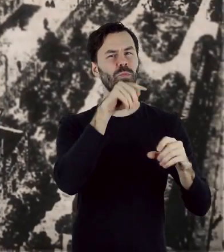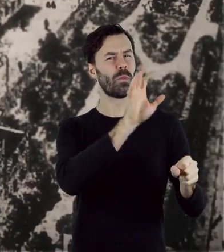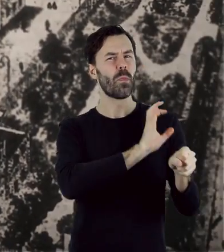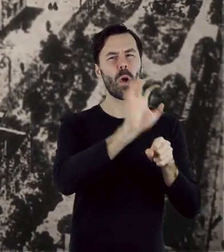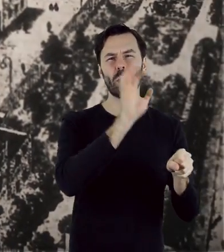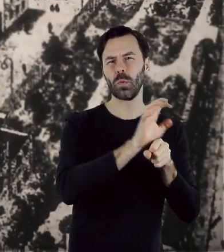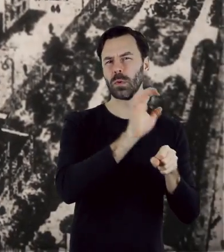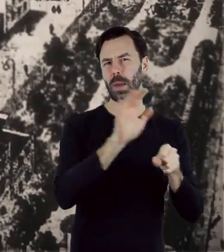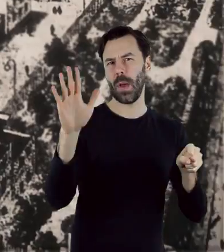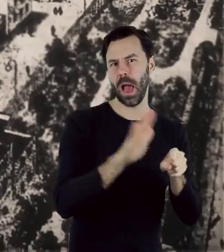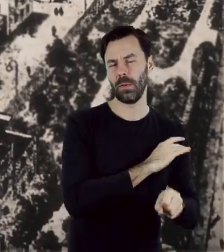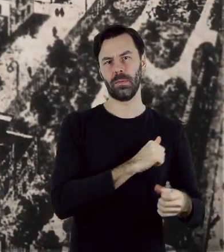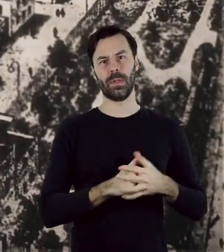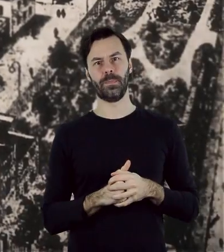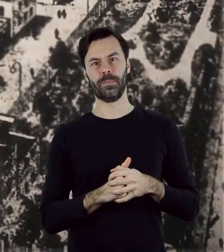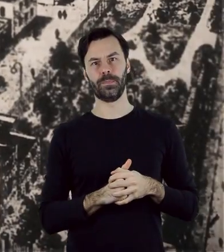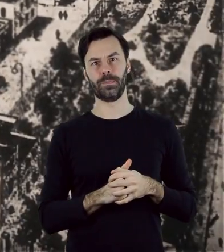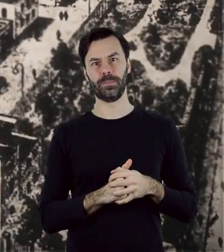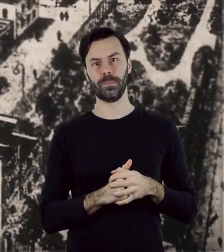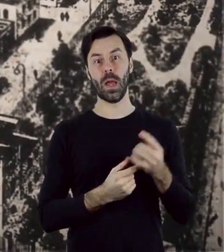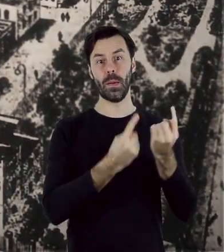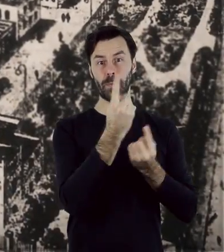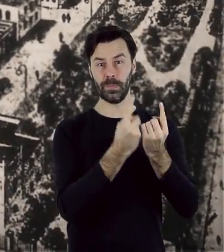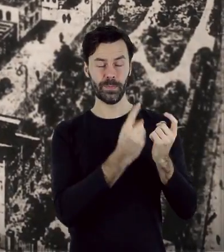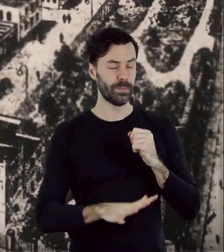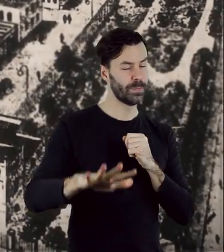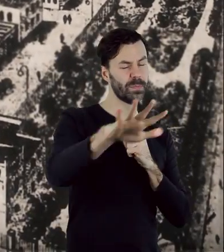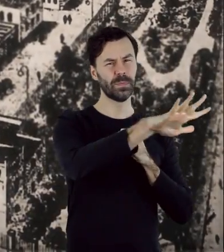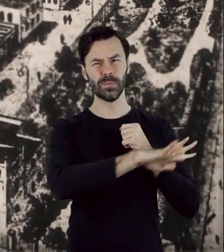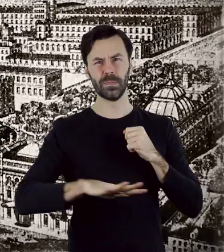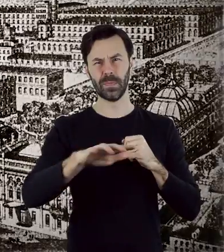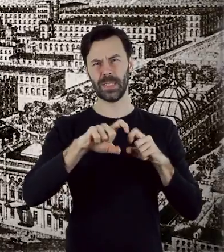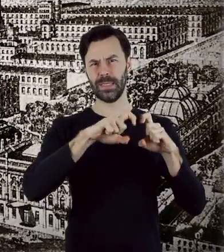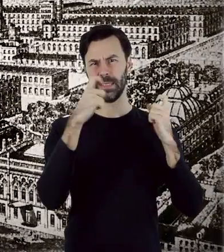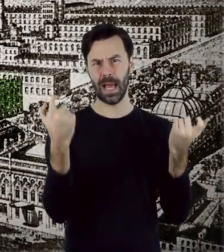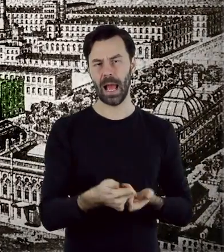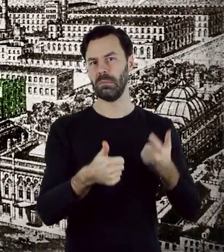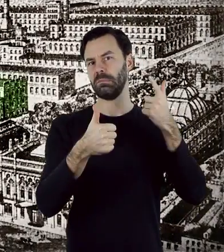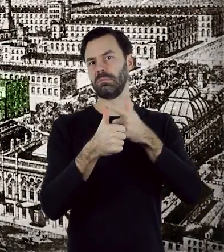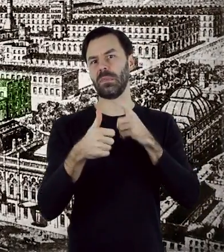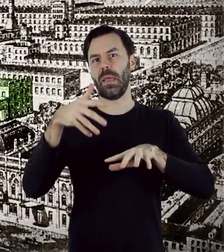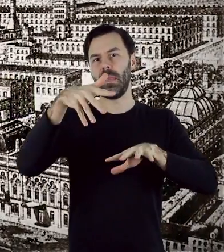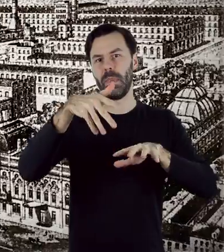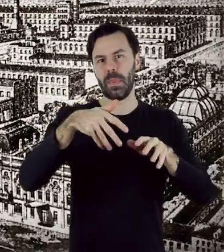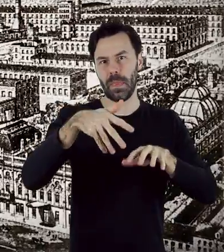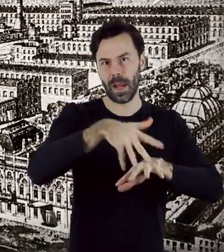produkcyjny. Na potężnej przestrzeni całego kwartału znajdowały się dwie tkalnie, przędzalnia,